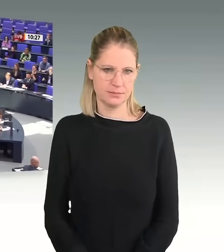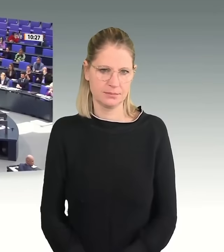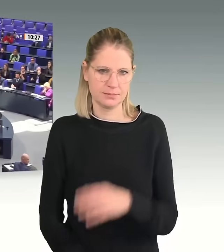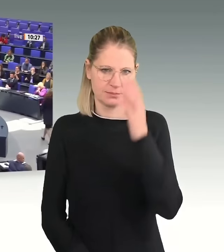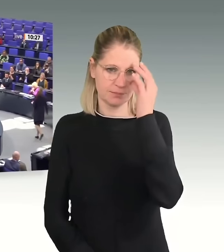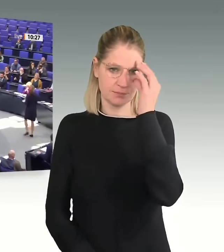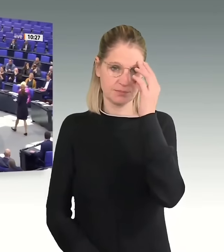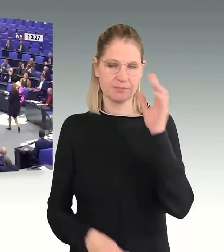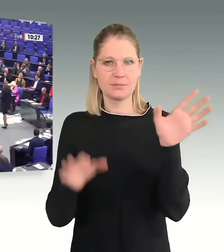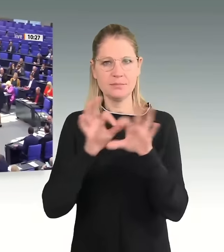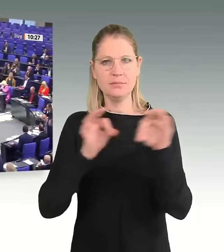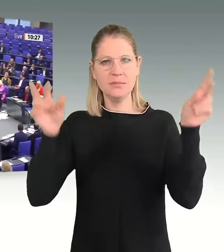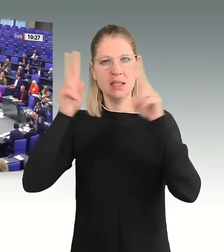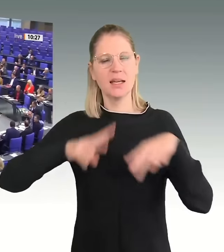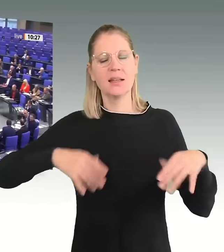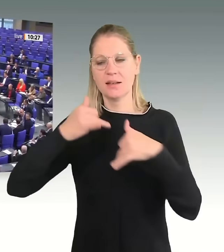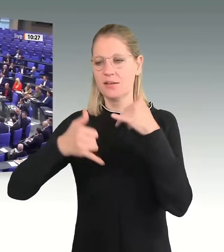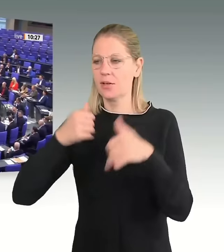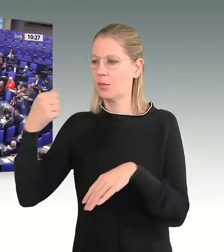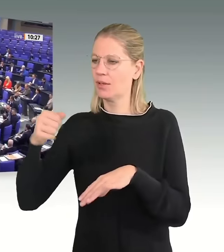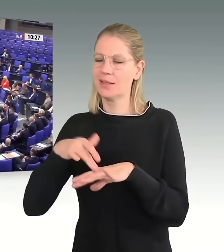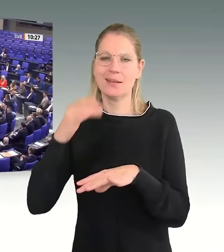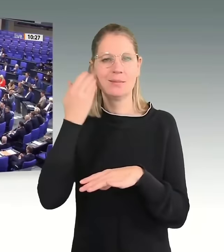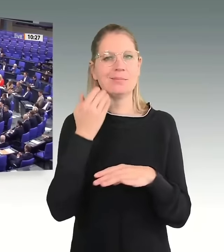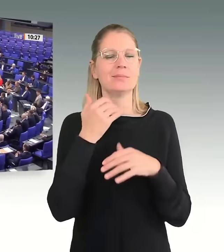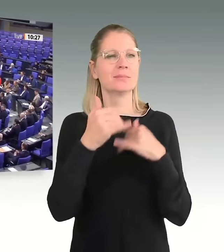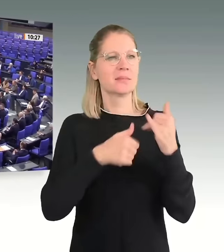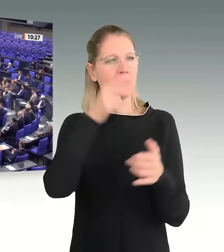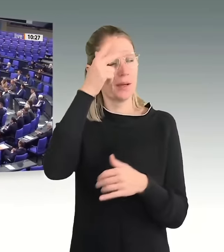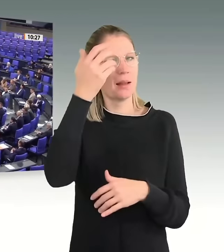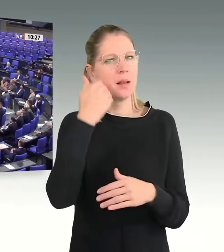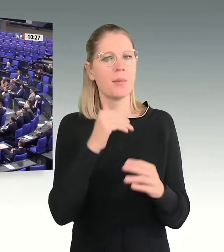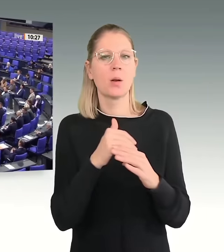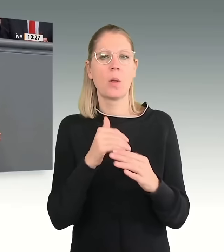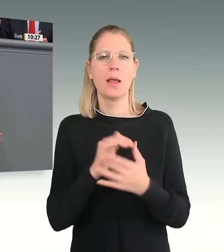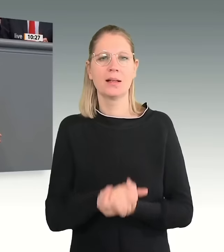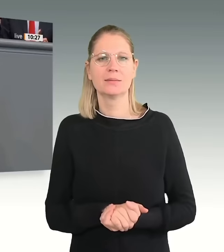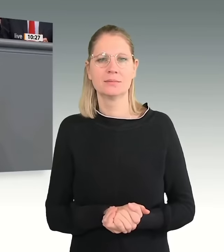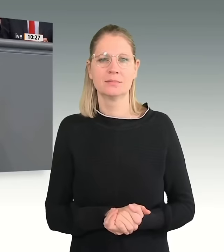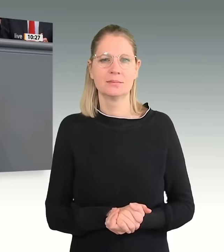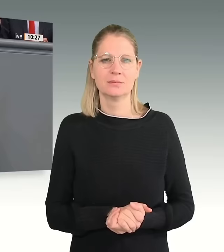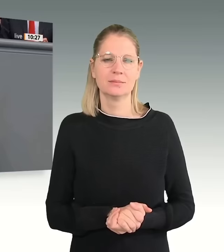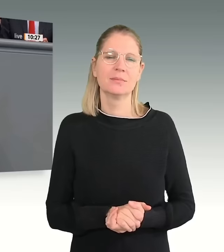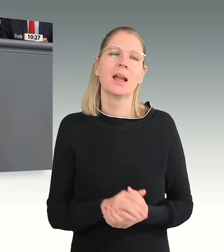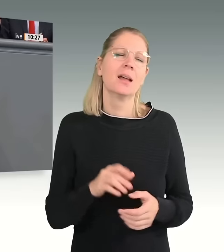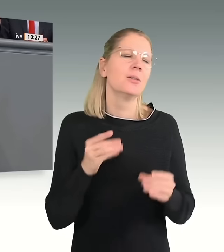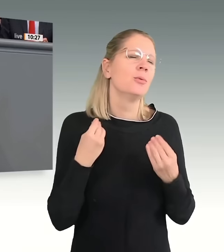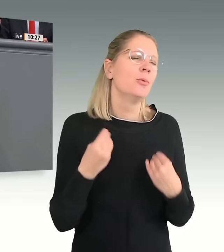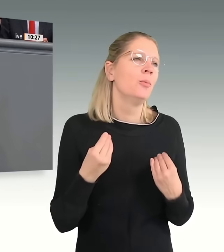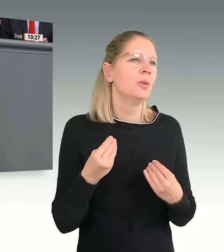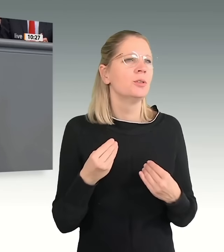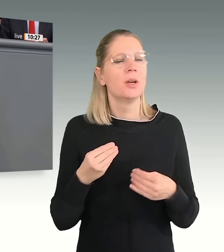Sehr geehrte Frau Präsidentin! Meine sehr verehrten Damen und Herren! Werte Kolleginnen und Kollegen! Man kann ja schon ein bisschen die Uhr danach stellen. Die